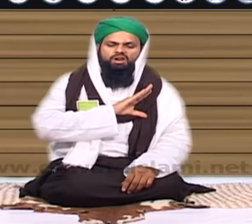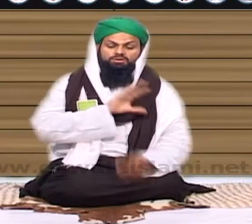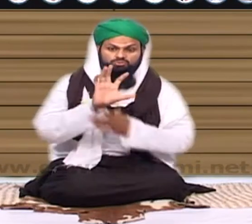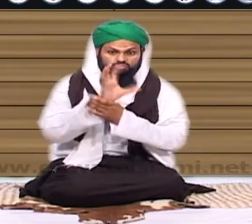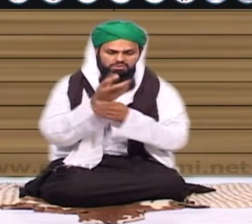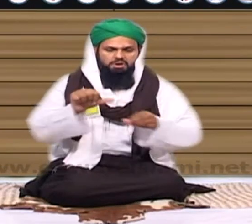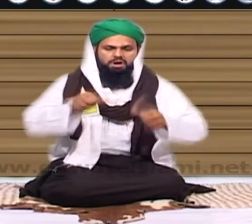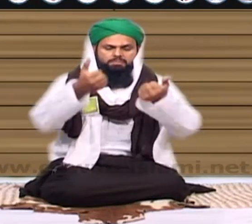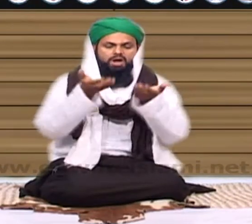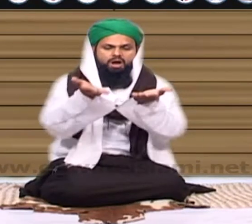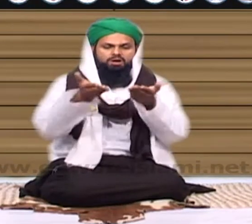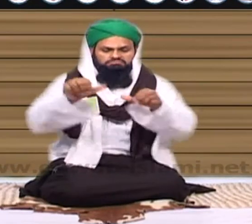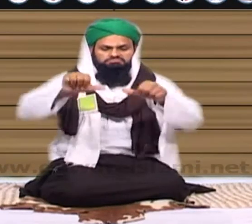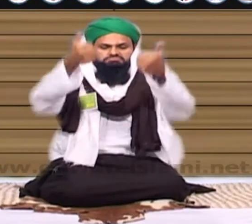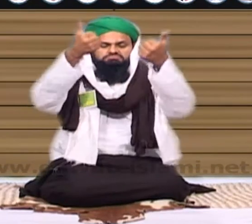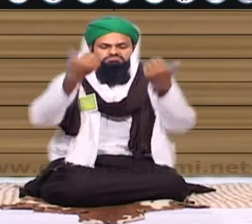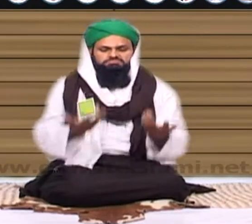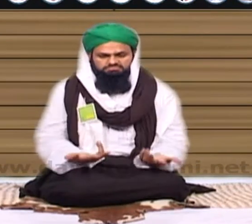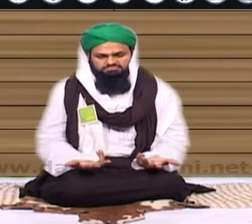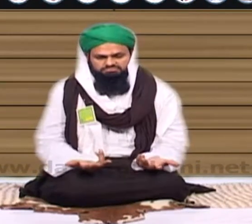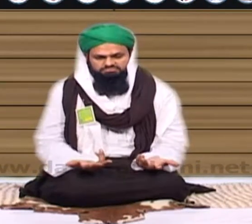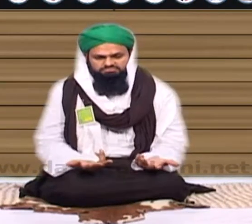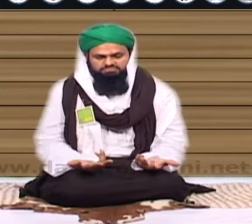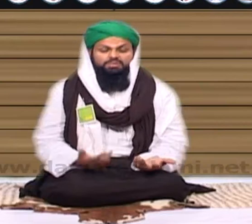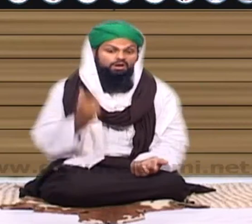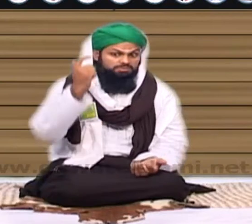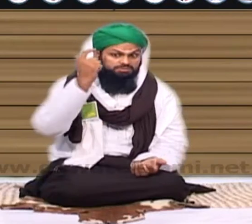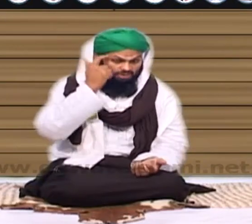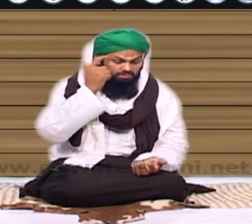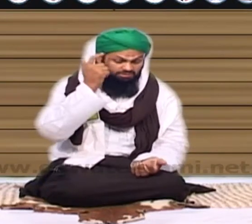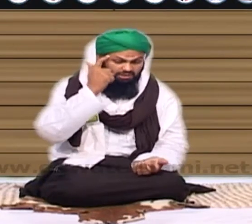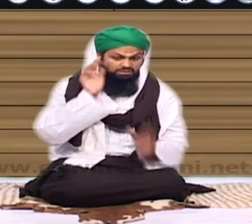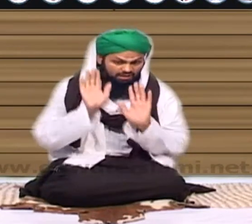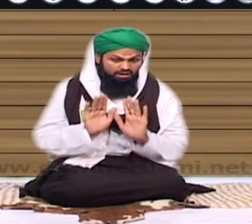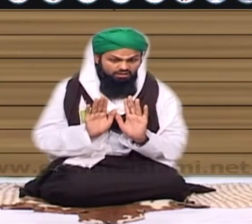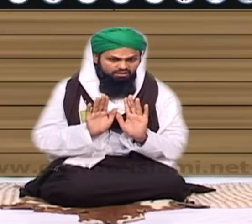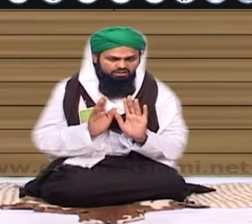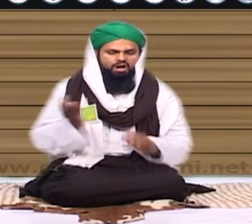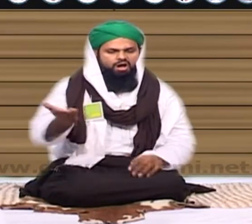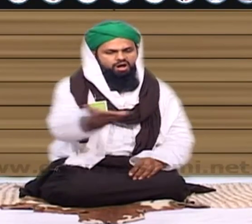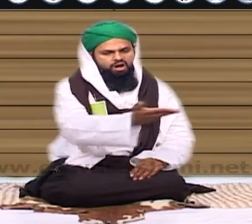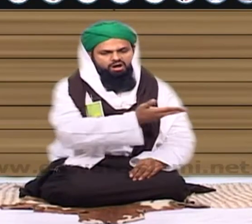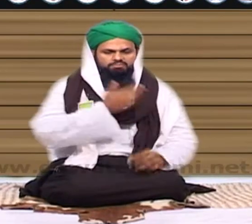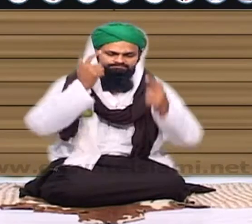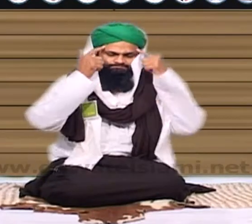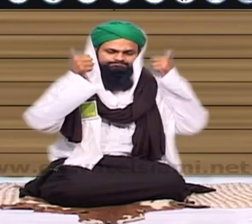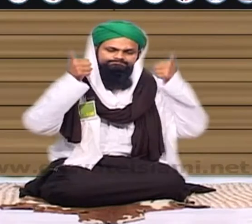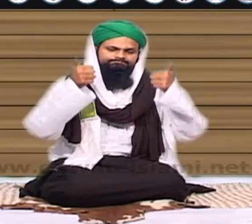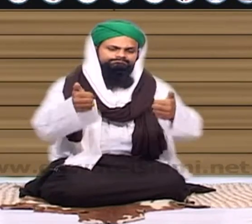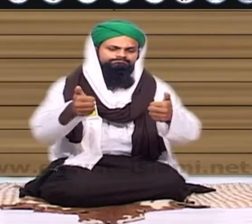تمہاری دنیا بھی سمر جائے گی تمہاری آخرت بھی سمر جائے اگر یہ بات سمجھ میں آتی ہے تو آپ سمجھ